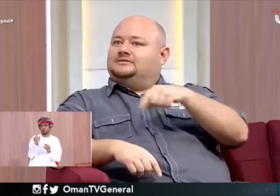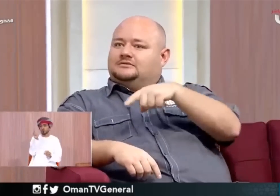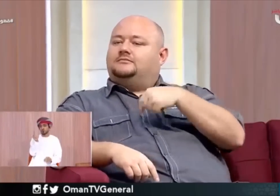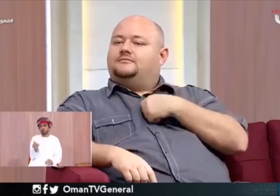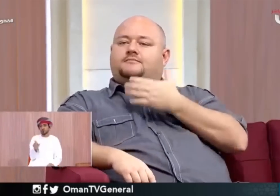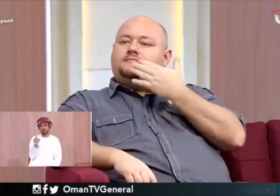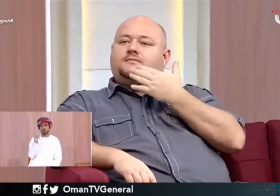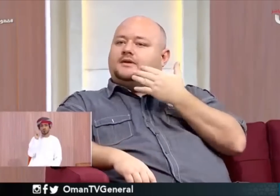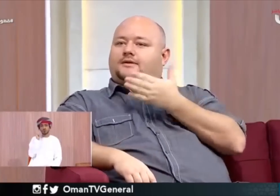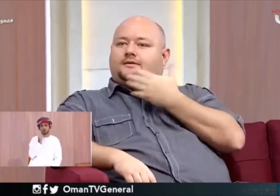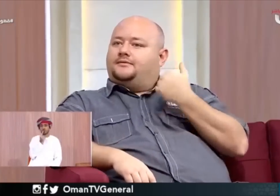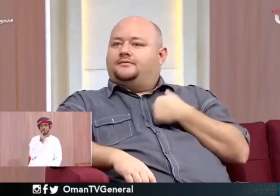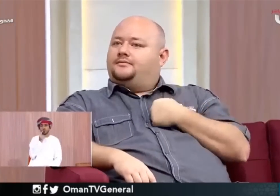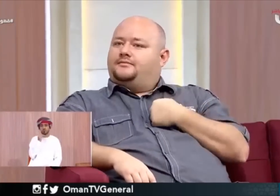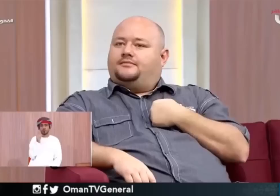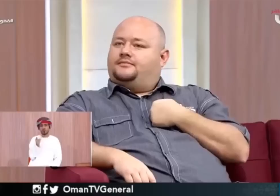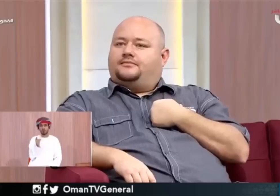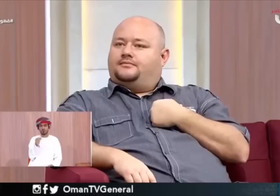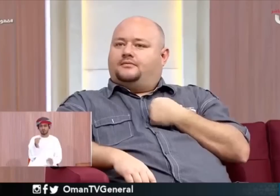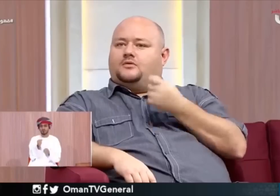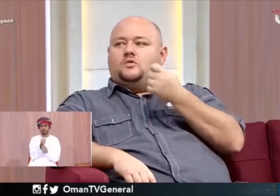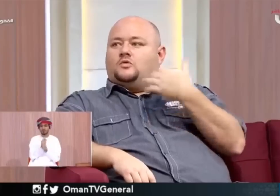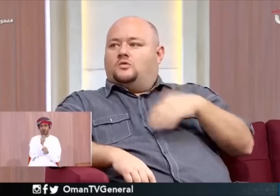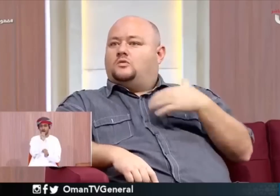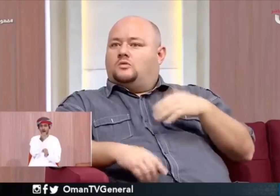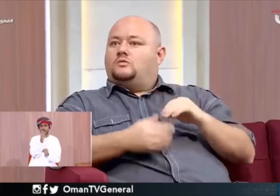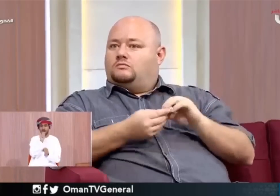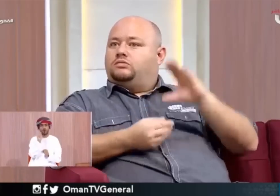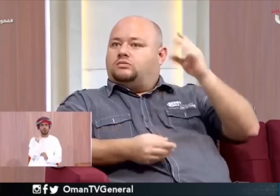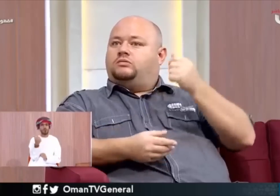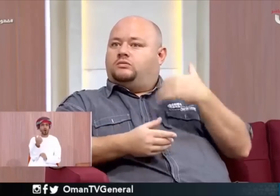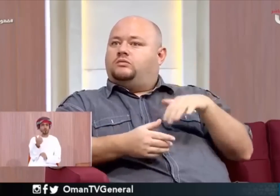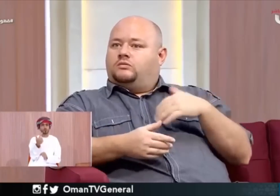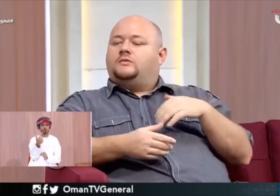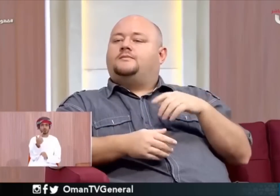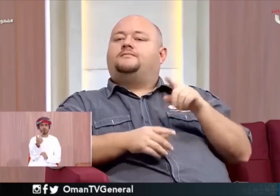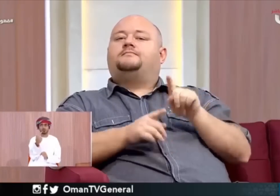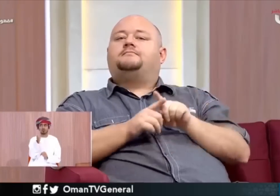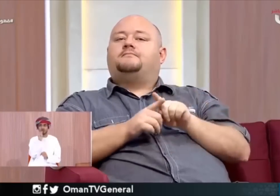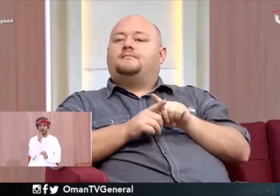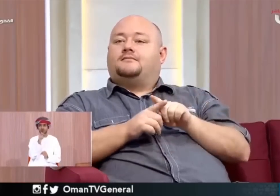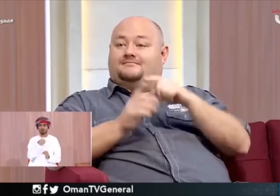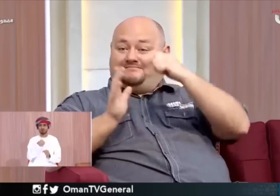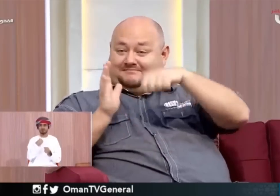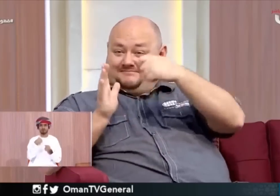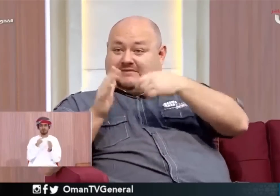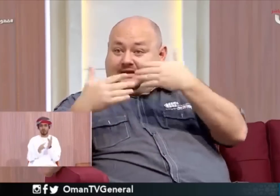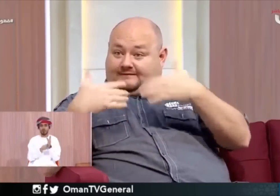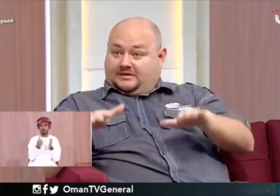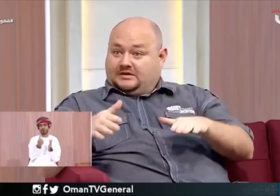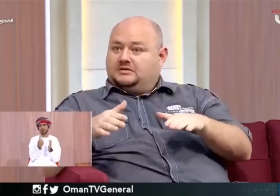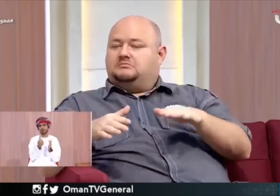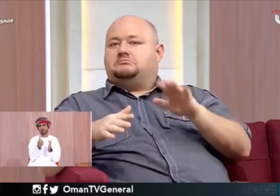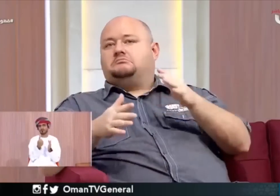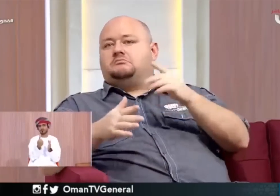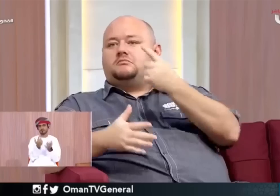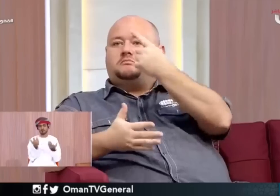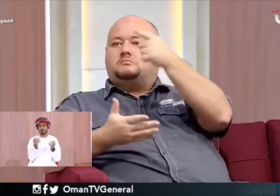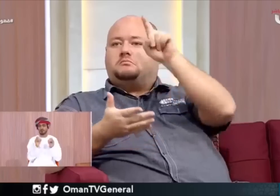بيزيع لايف أصم وبيزيع لايف مباشرة يعني عن طريق